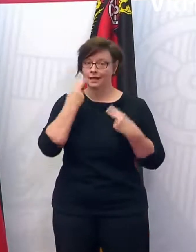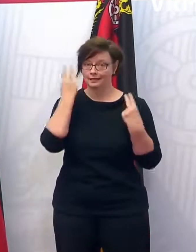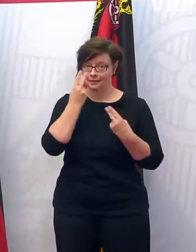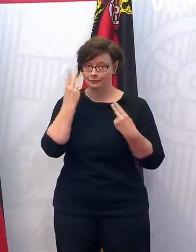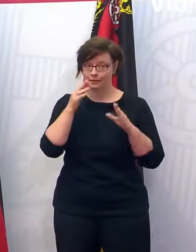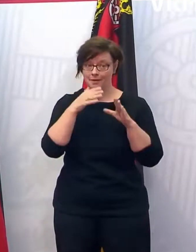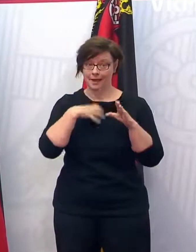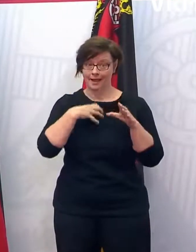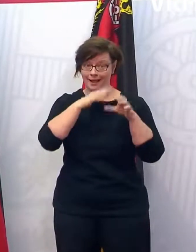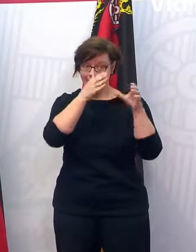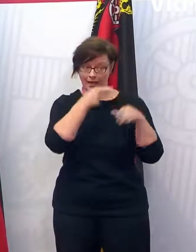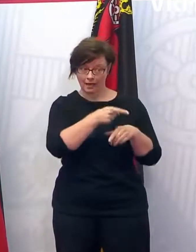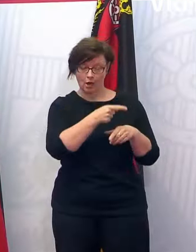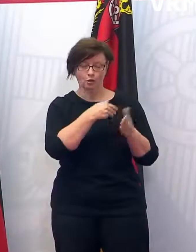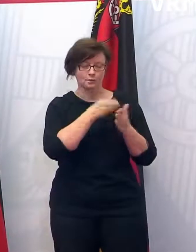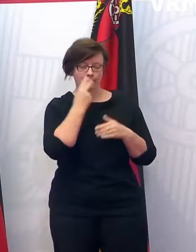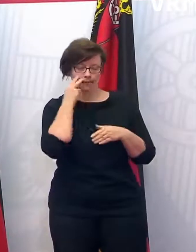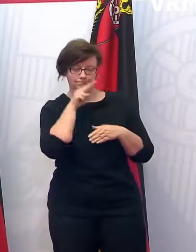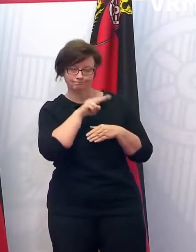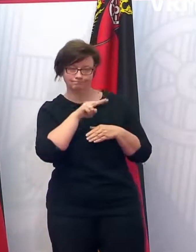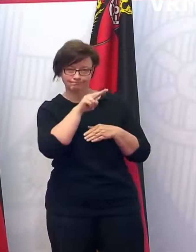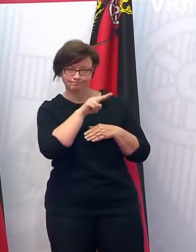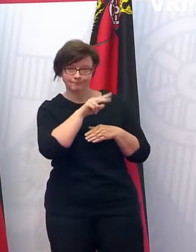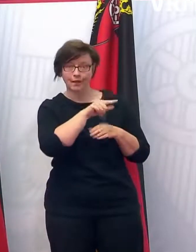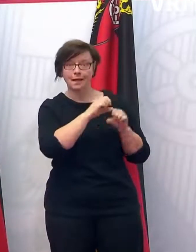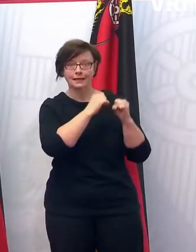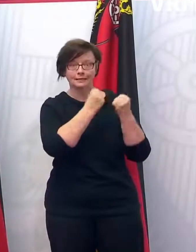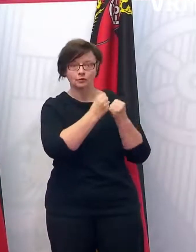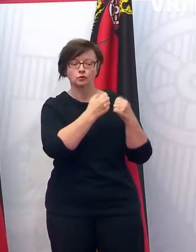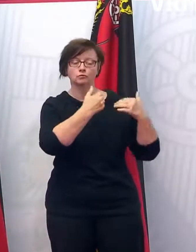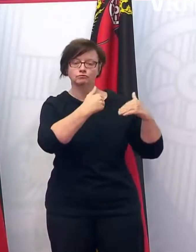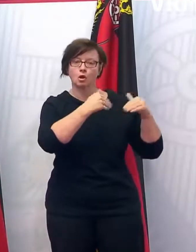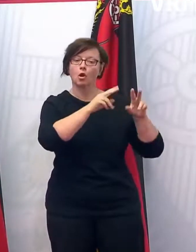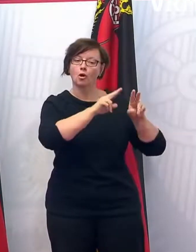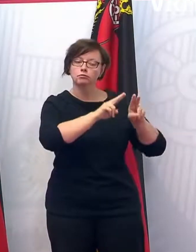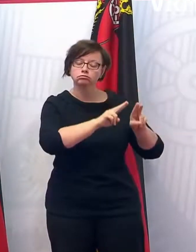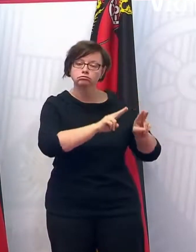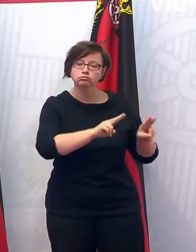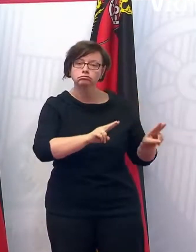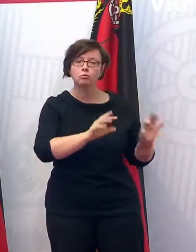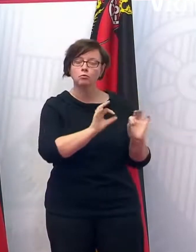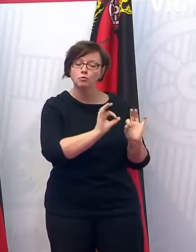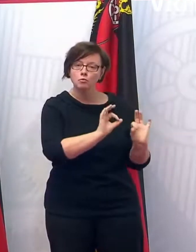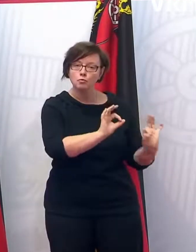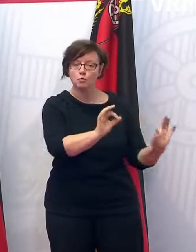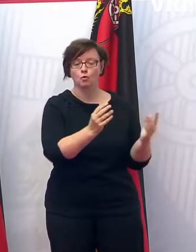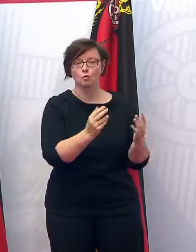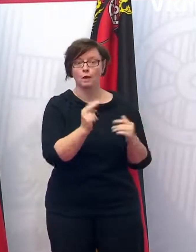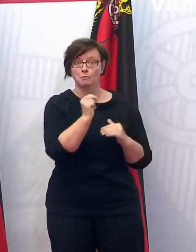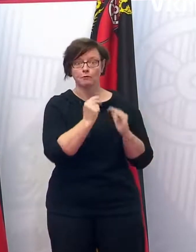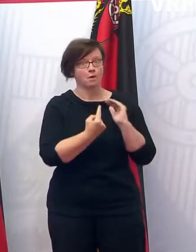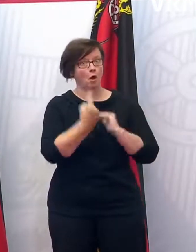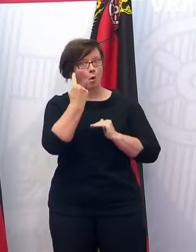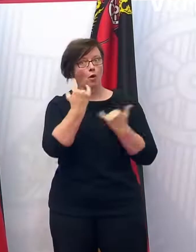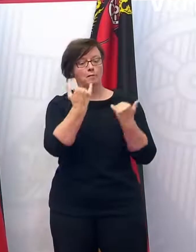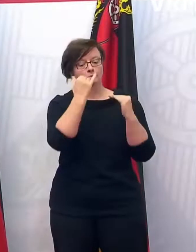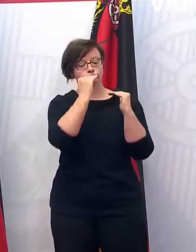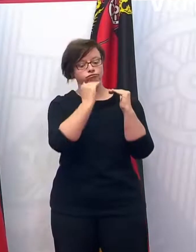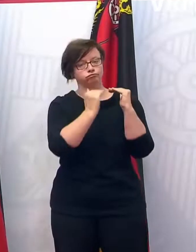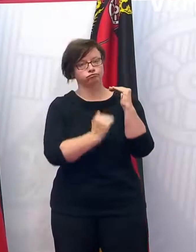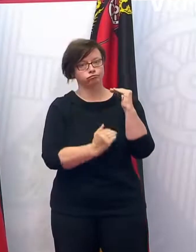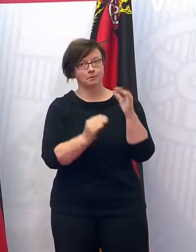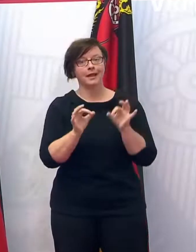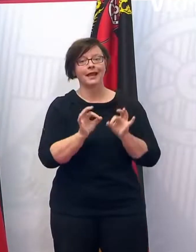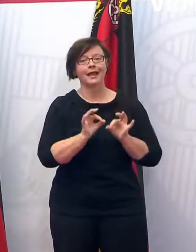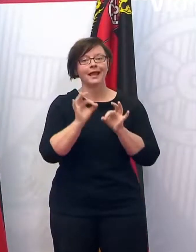Krankenhäuser auch weiter im Blick haben, dort entspannt sich die Lage auch. Wir sind deutlich unter Niveau November. Die Infektionen haben